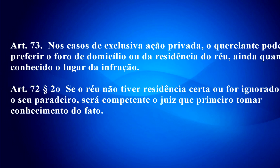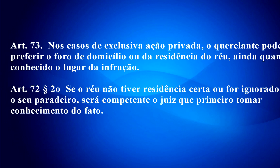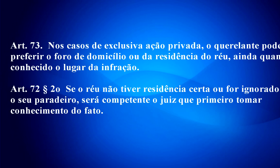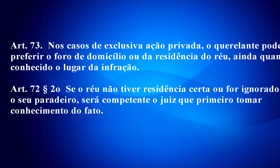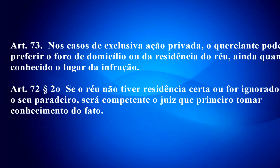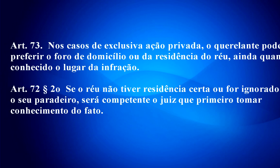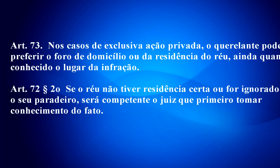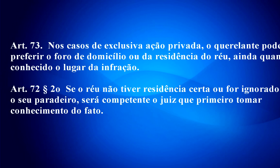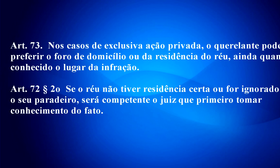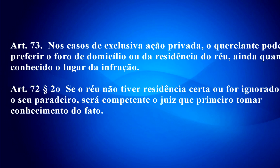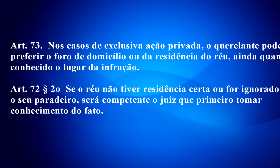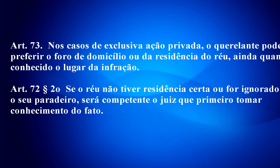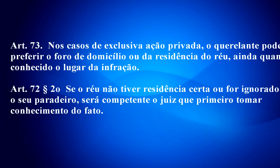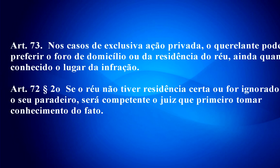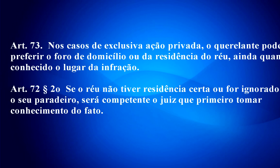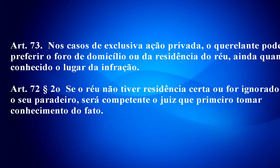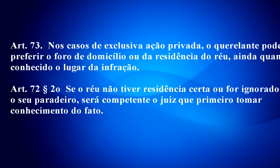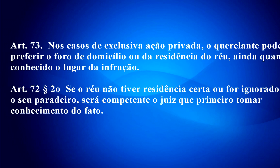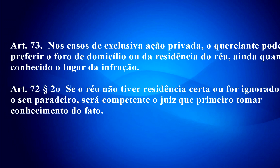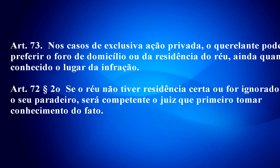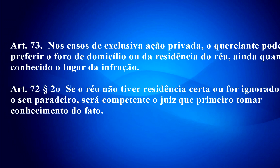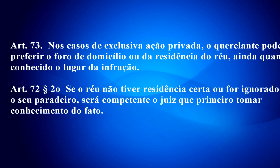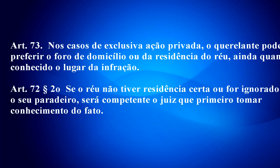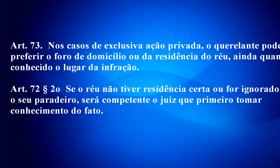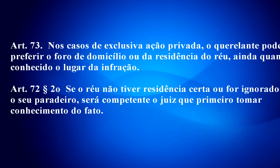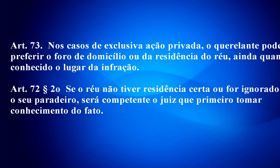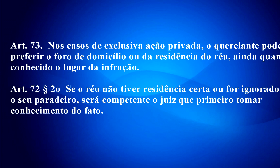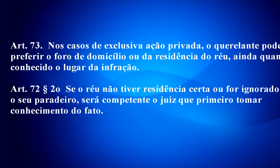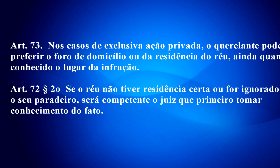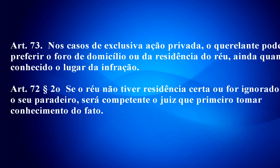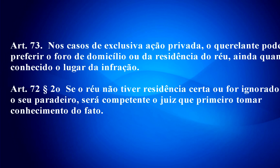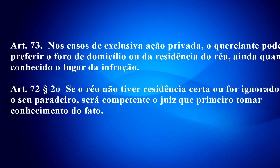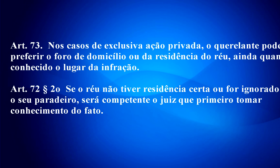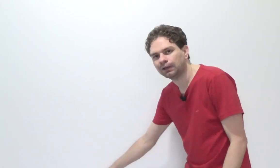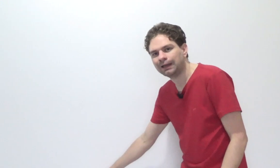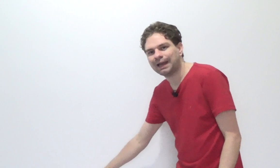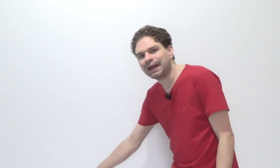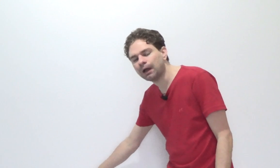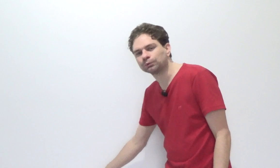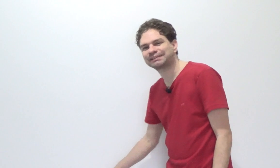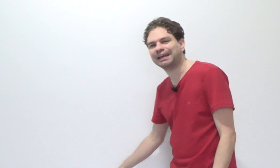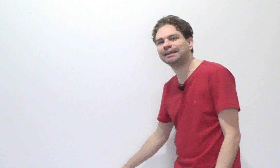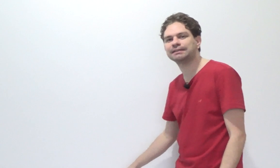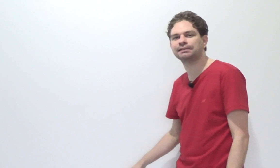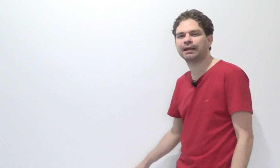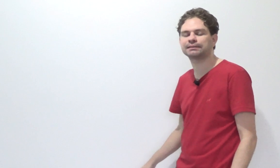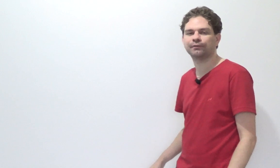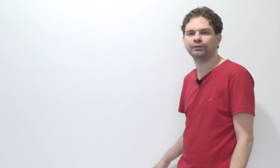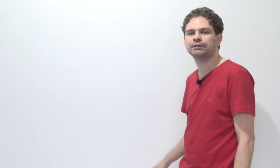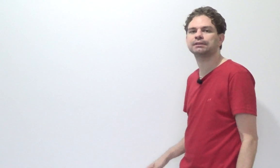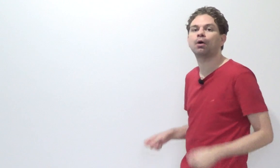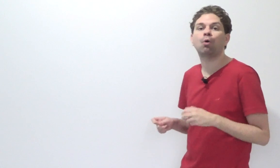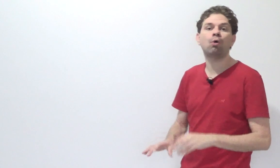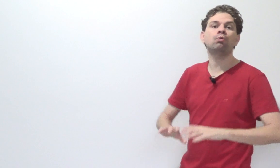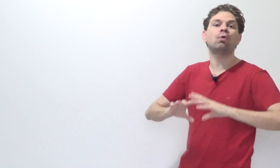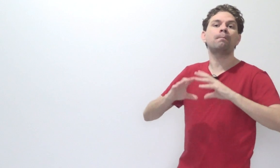o juiz que primeiro tomar conhecimento do fato. Pra fechar, você coloca aqui no final. Réu sem residência fixa ou com